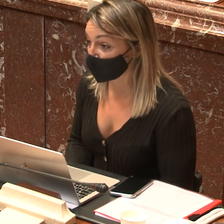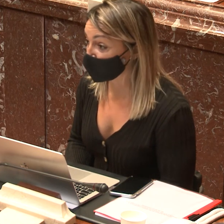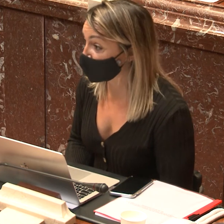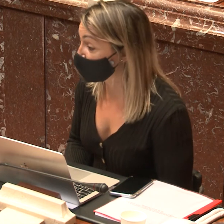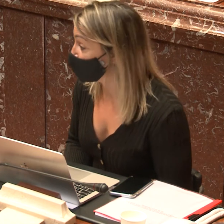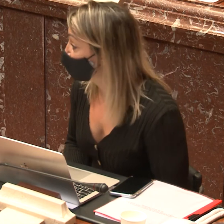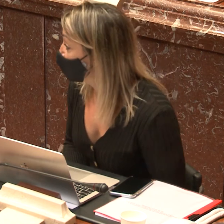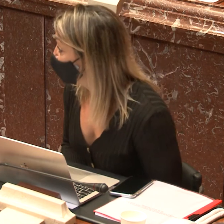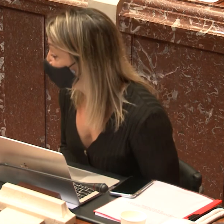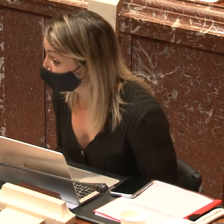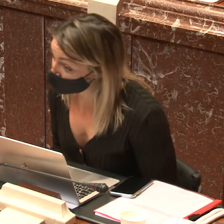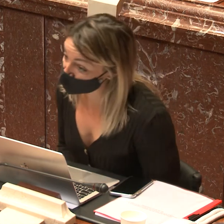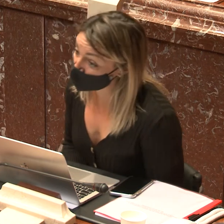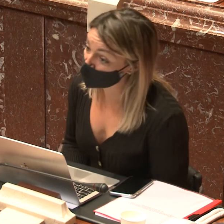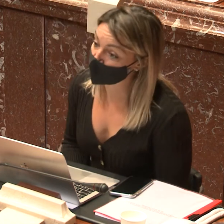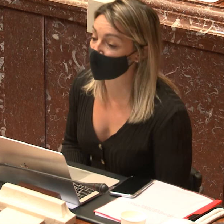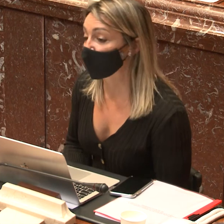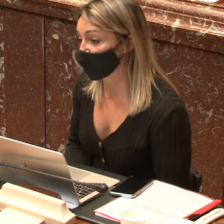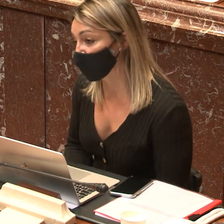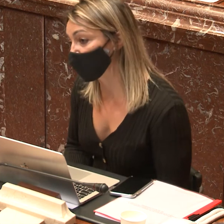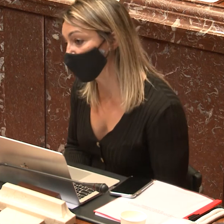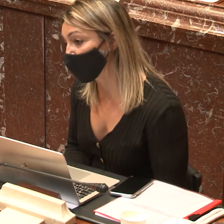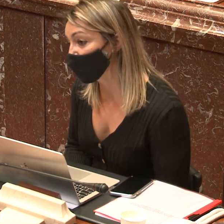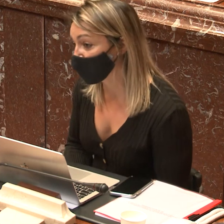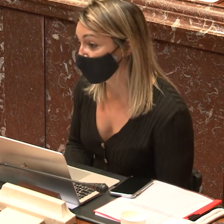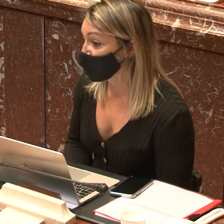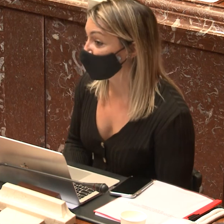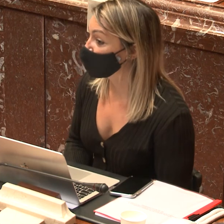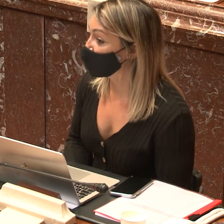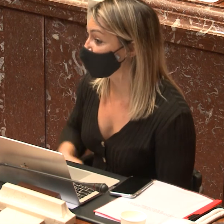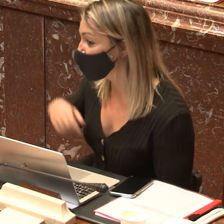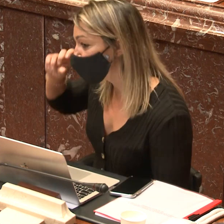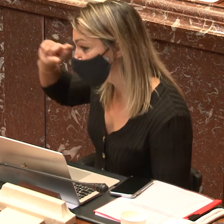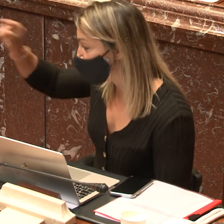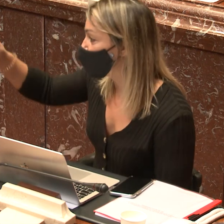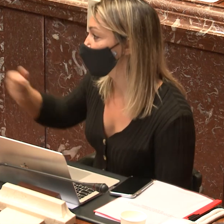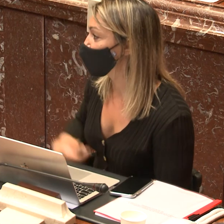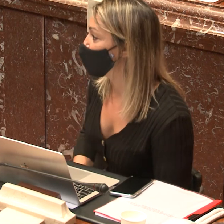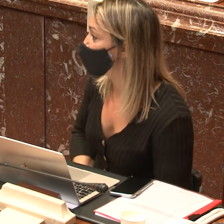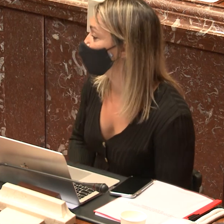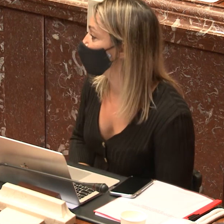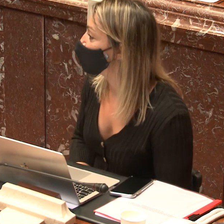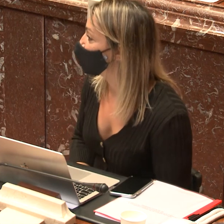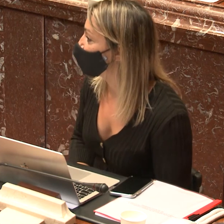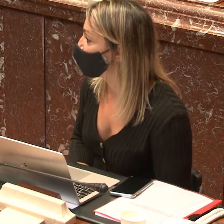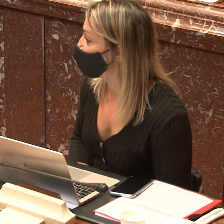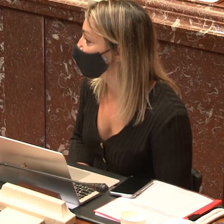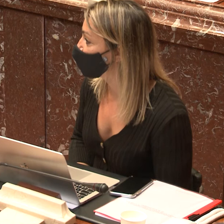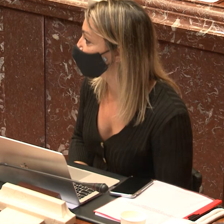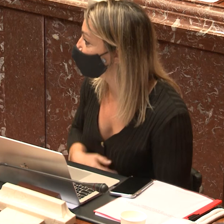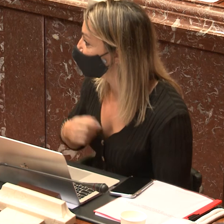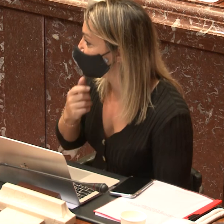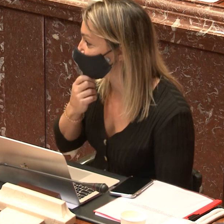¿Por qué no se la damos? Porque ahora tenemos la oportunidad de crear una nueva ley en donde, yendo un punto más allá que mi compañera